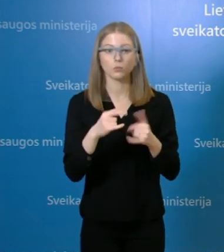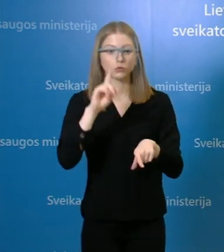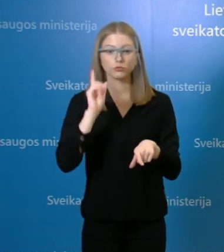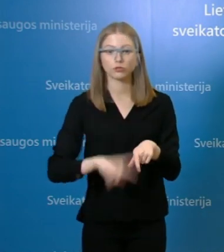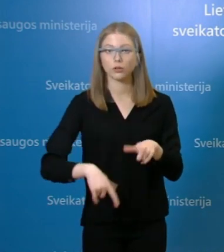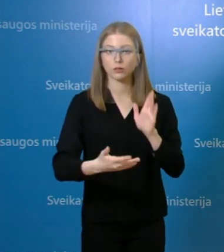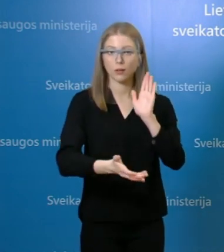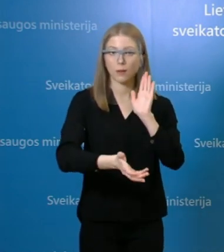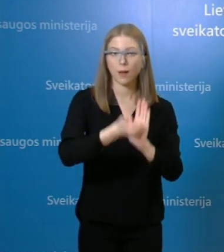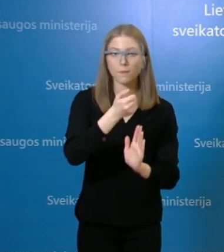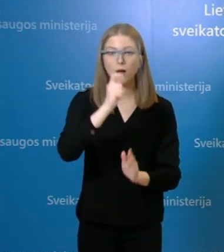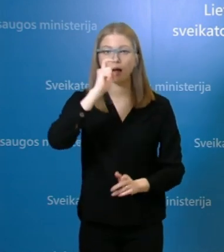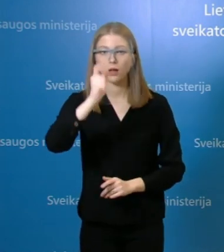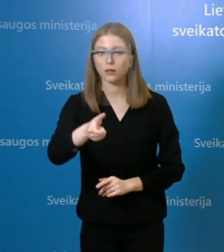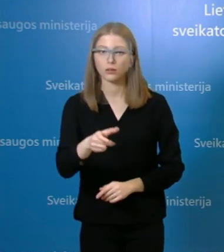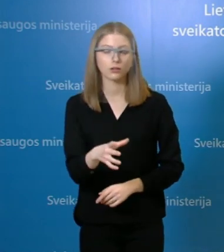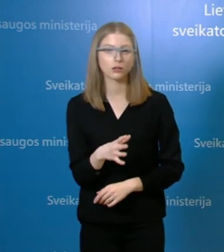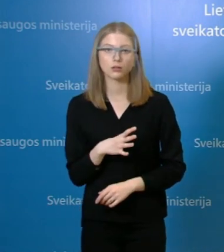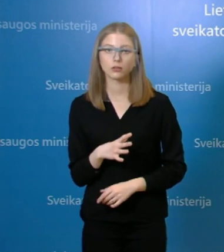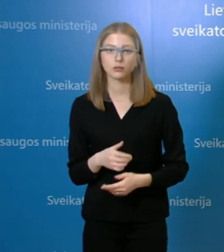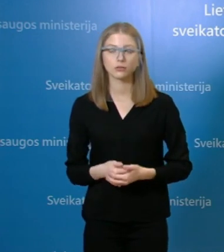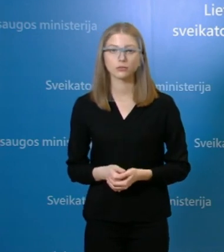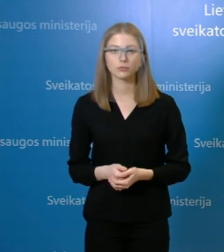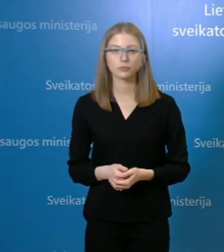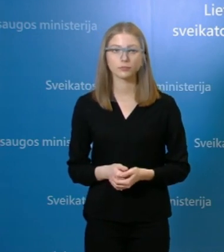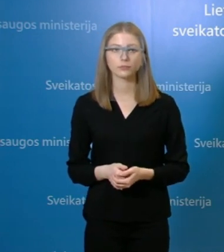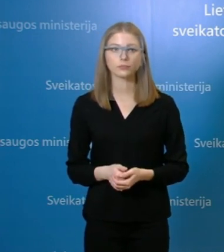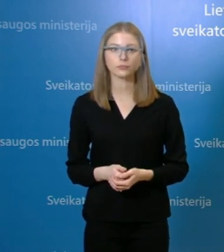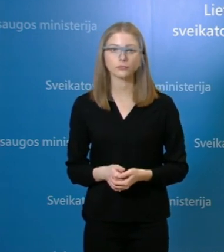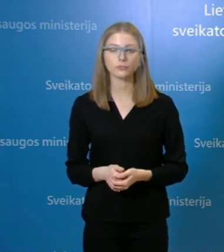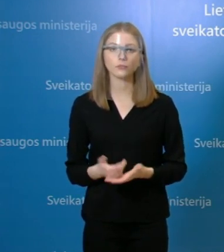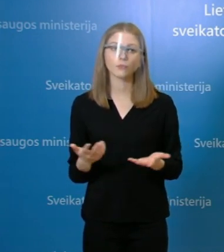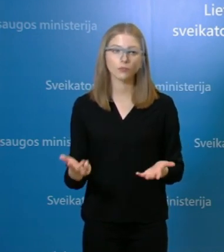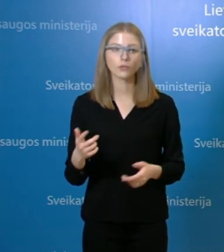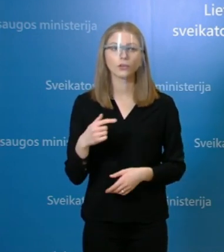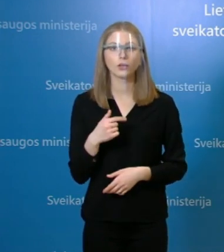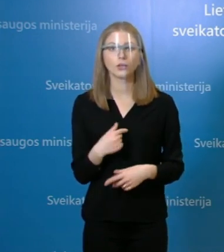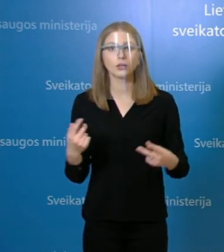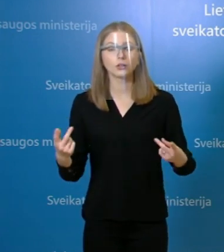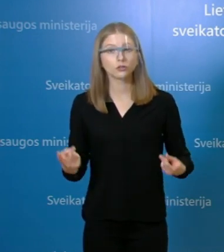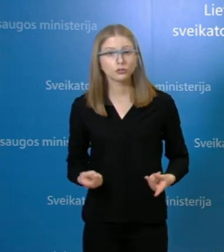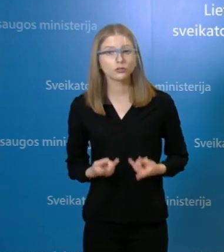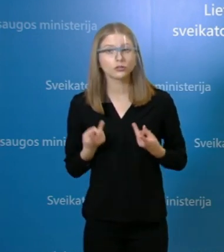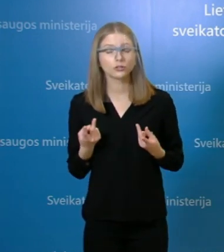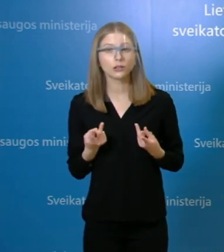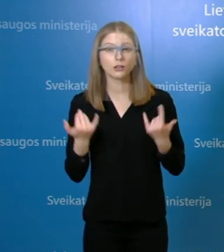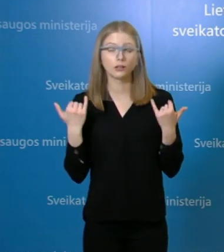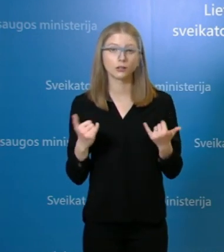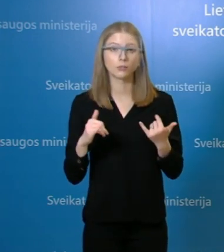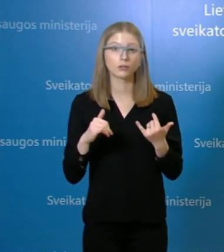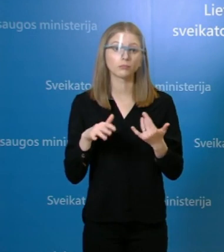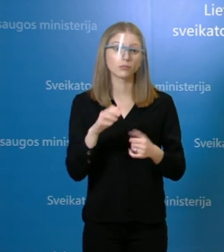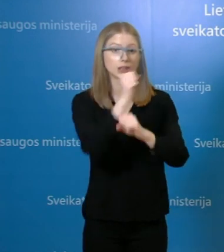atsakyti kokie yra to rezultatai negalime, bet labai džiaugiamės, kad tikrai tas bendradarbiajimas